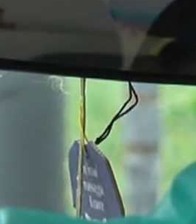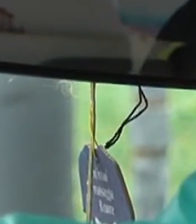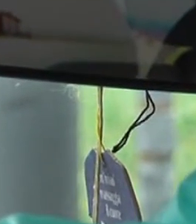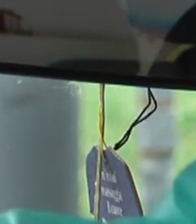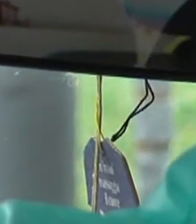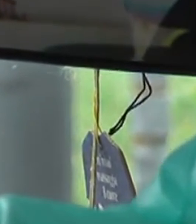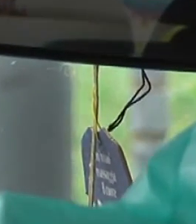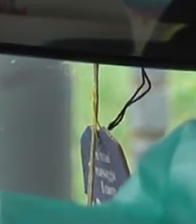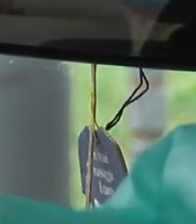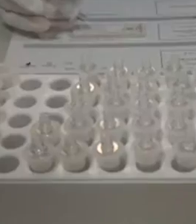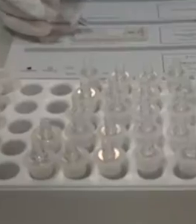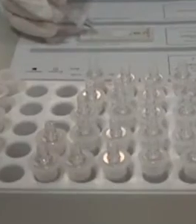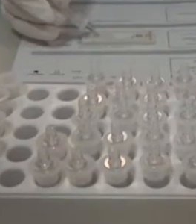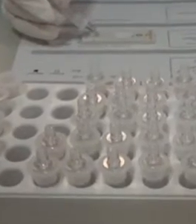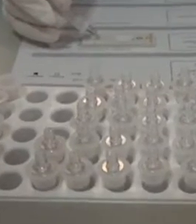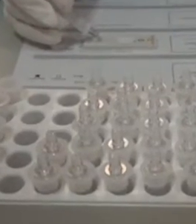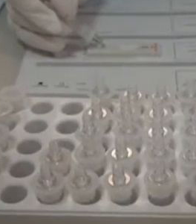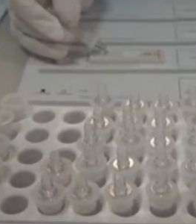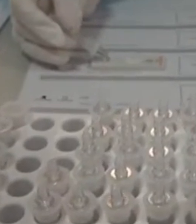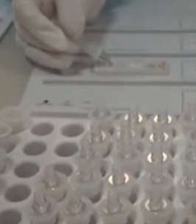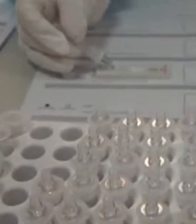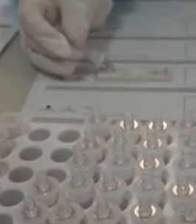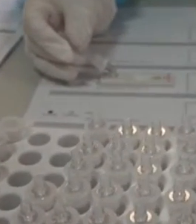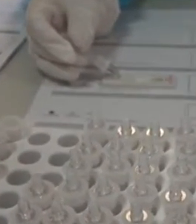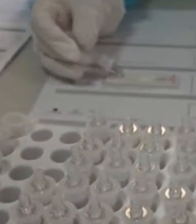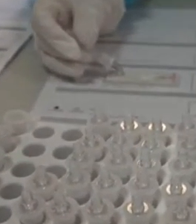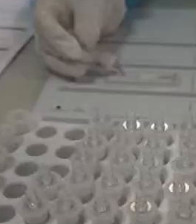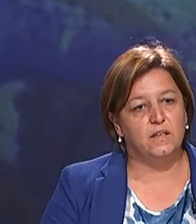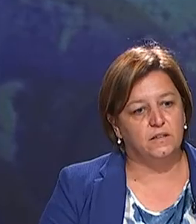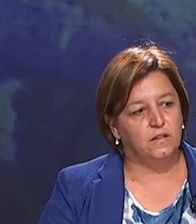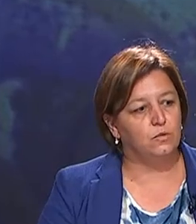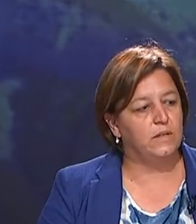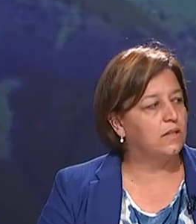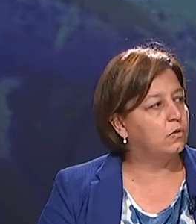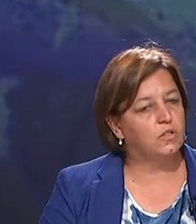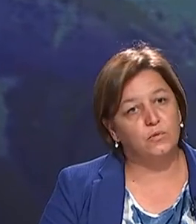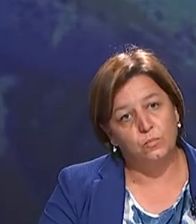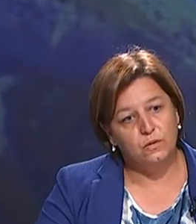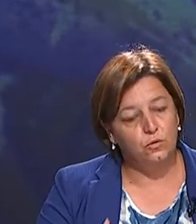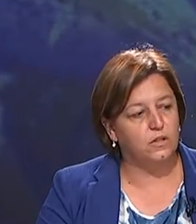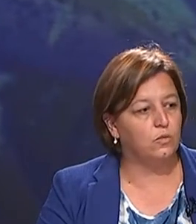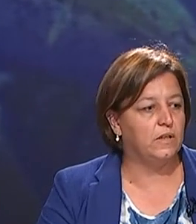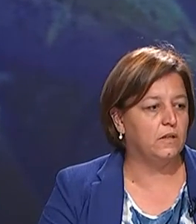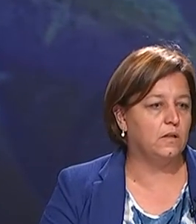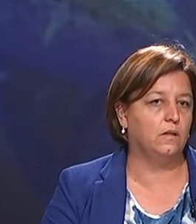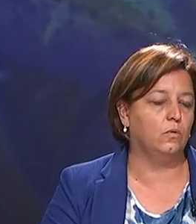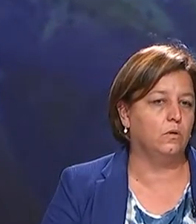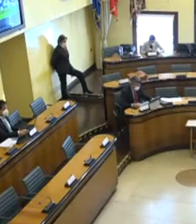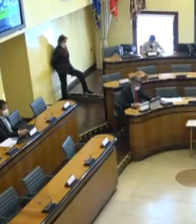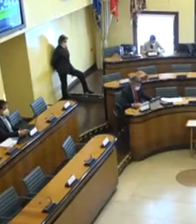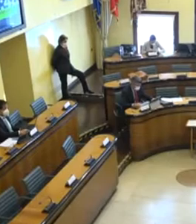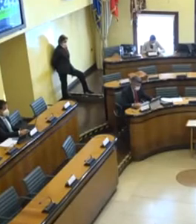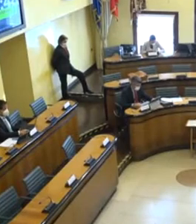nuovamente la polemica legata ai test rapidi. La Presidente della Quinta Commissione Consigliare, Brescacina, ha convocato per martedì 4 maggio alle 12 la